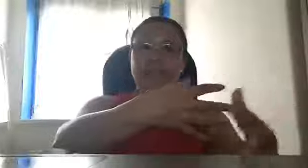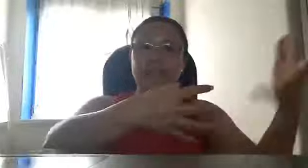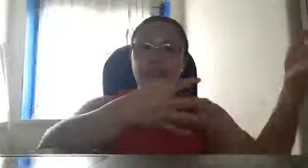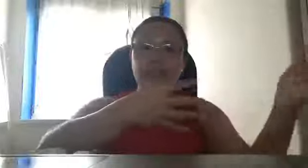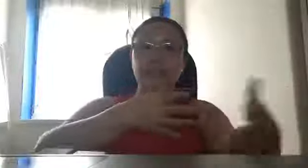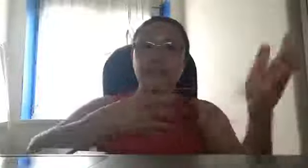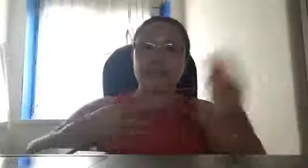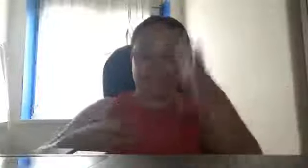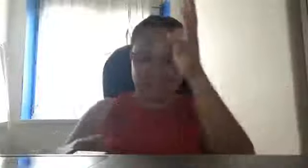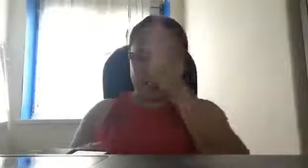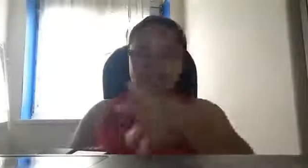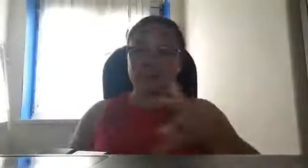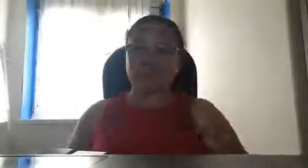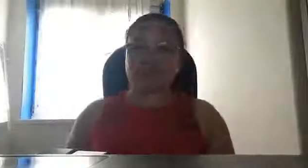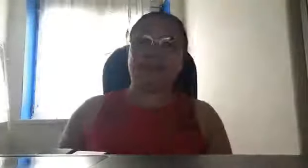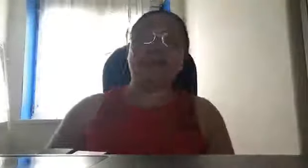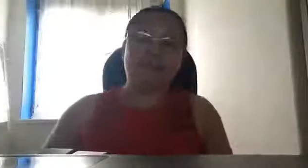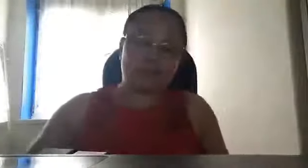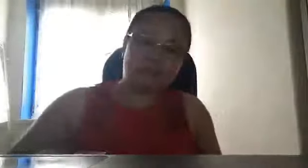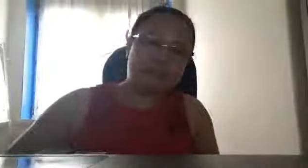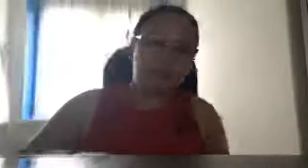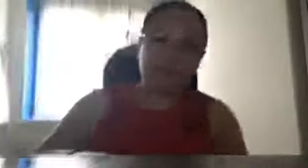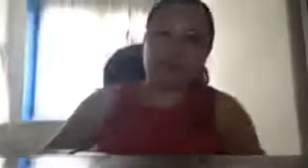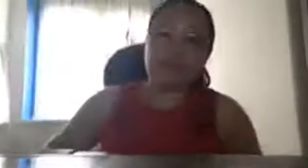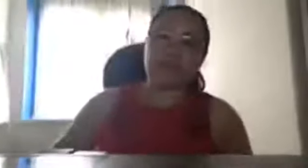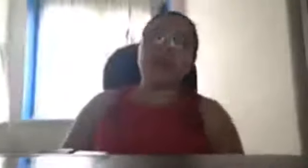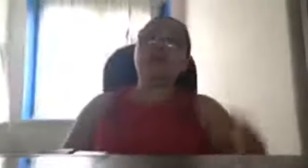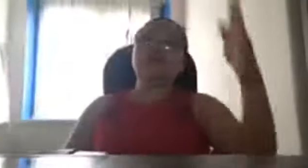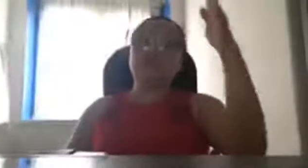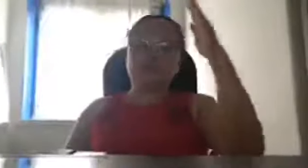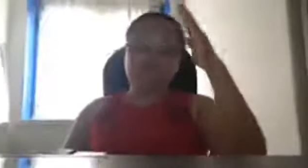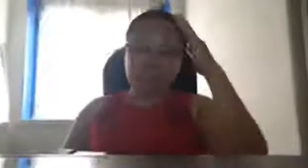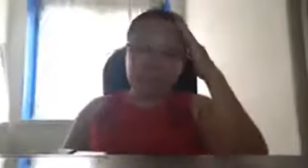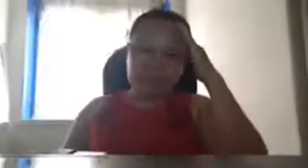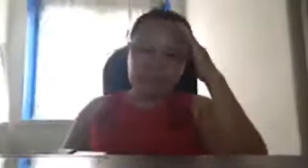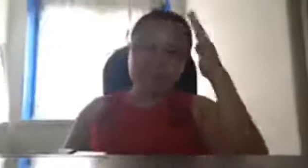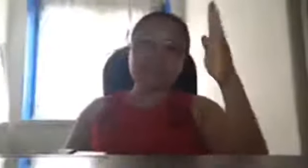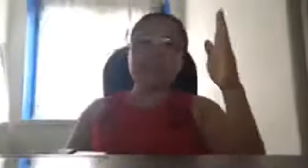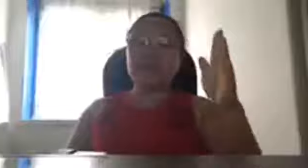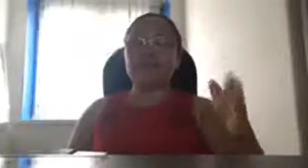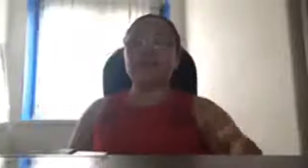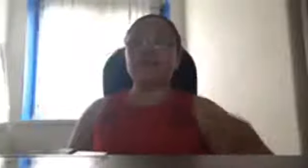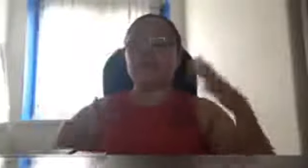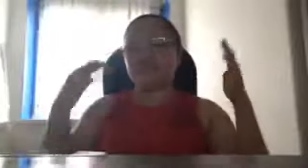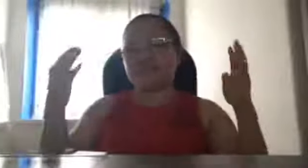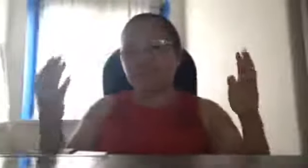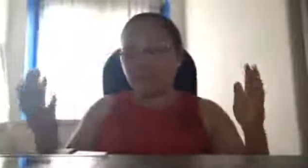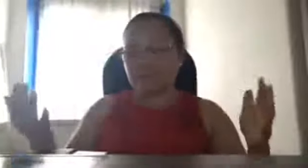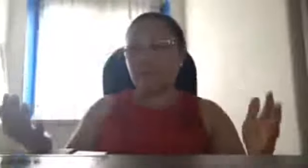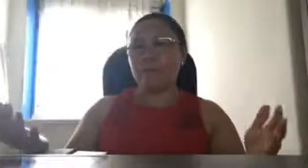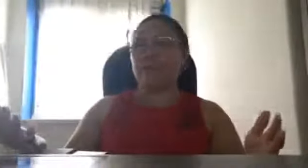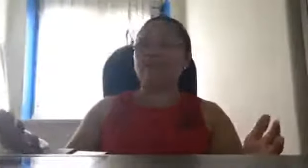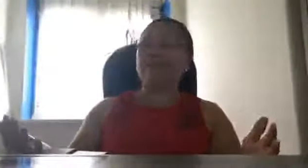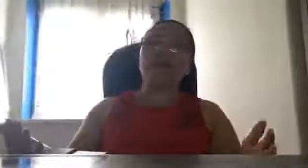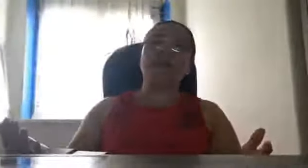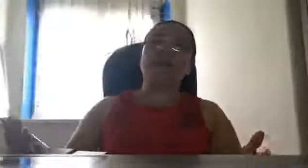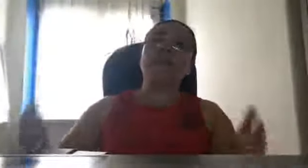na supposed to itatanim dyan sa karagatan ng Pilipinas so military sir derpendo rin sana huwag na po kayo mag alala